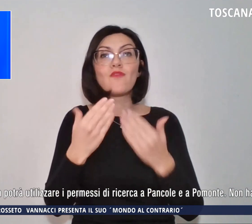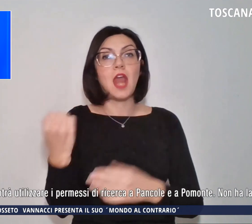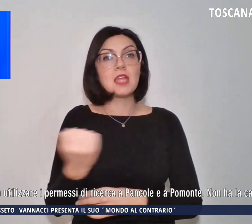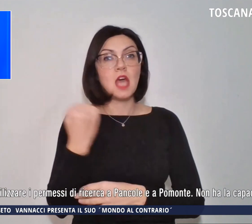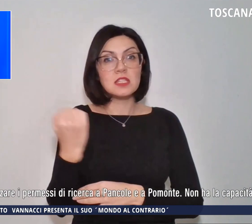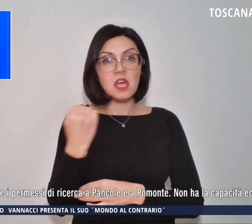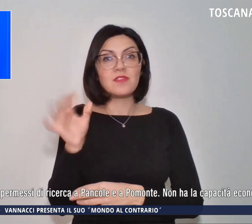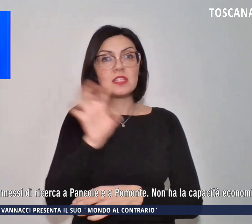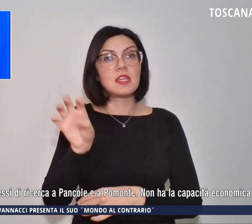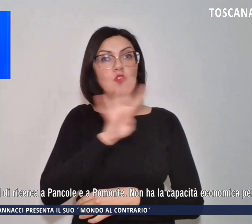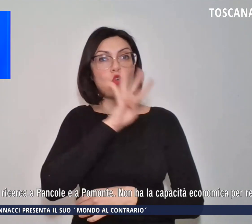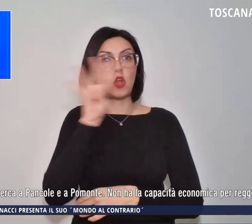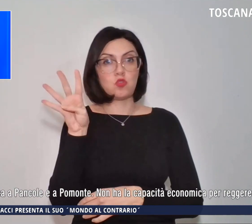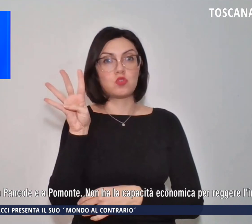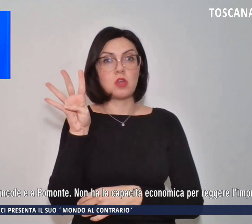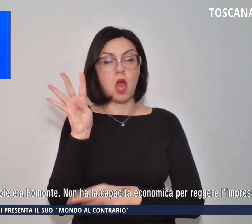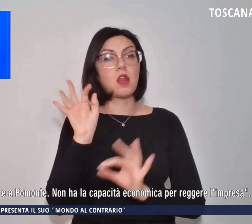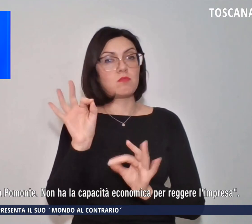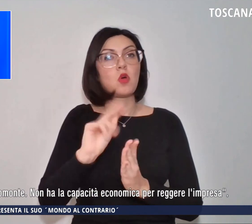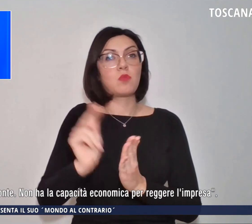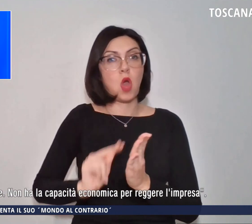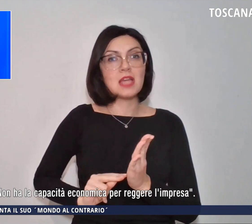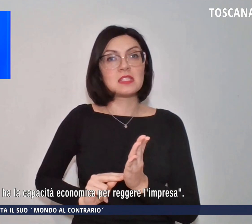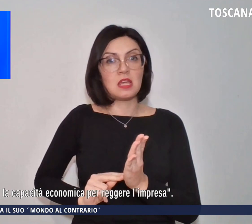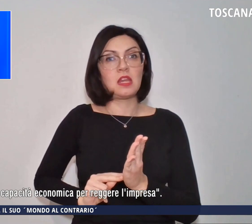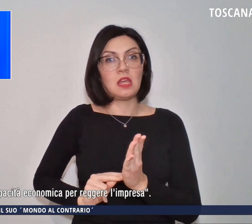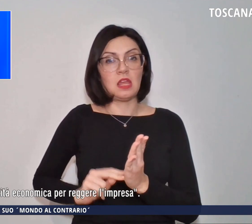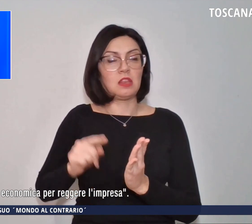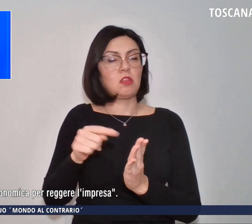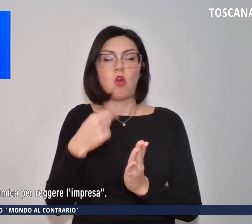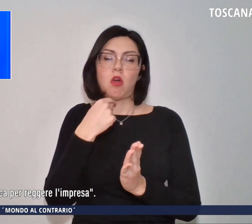Regione Toscana, che ha scritto la parola fine.